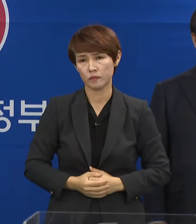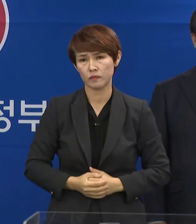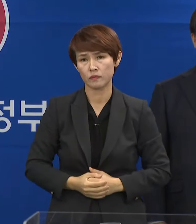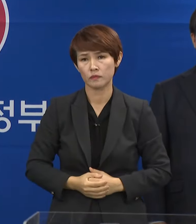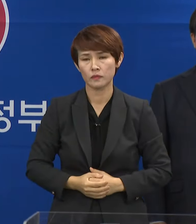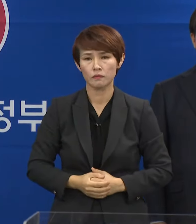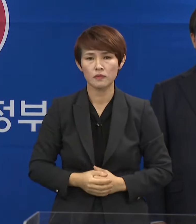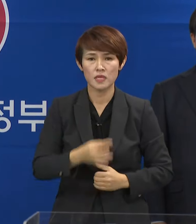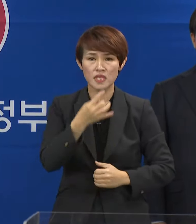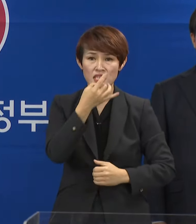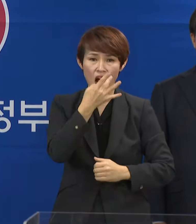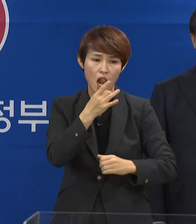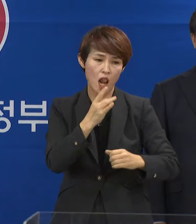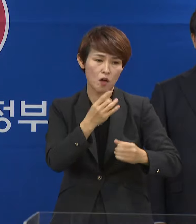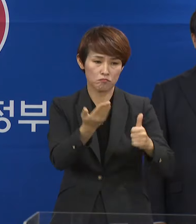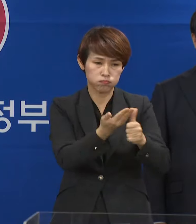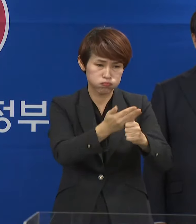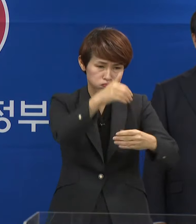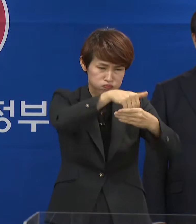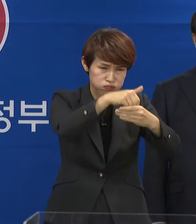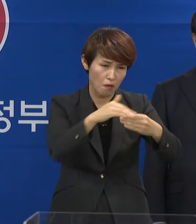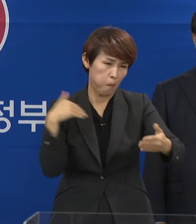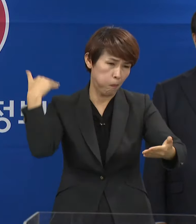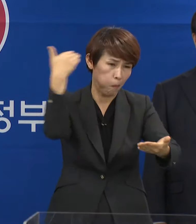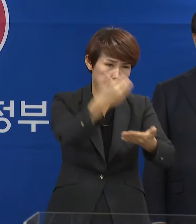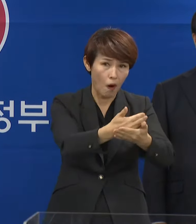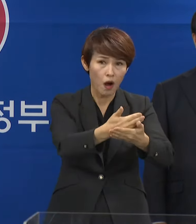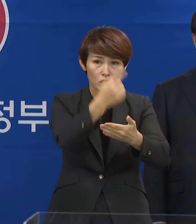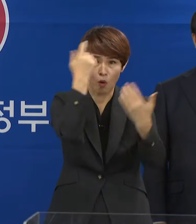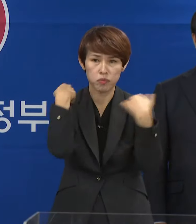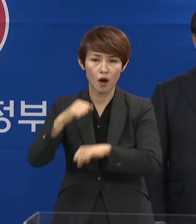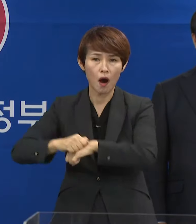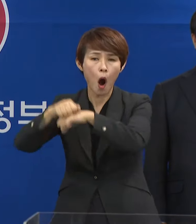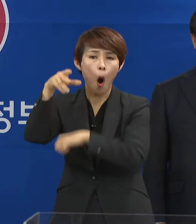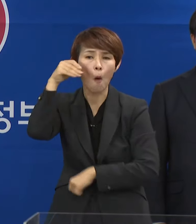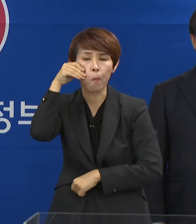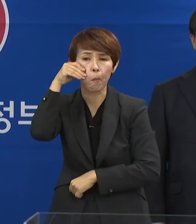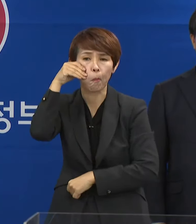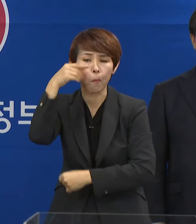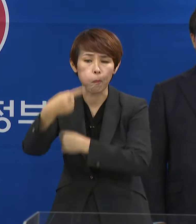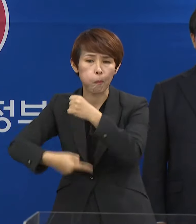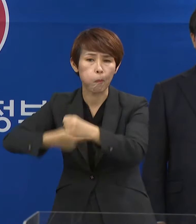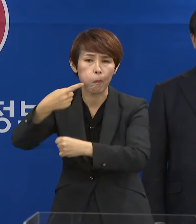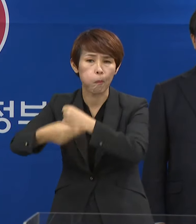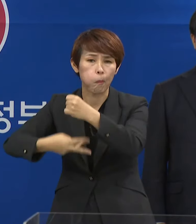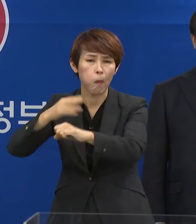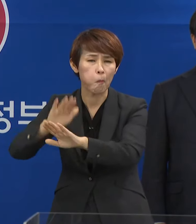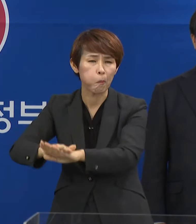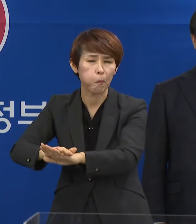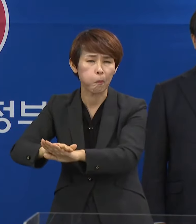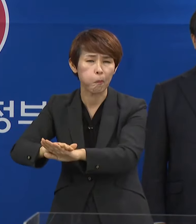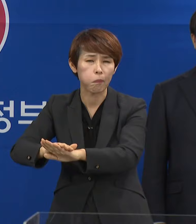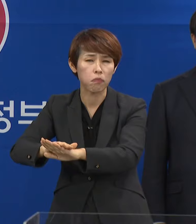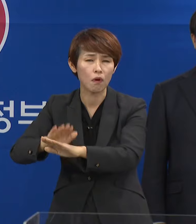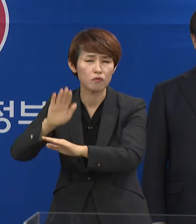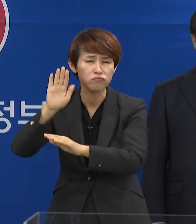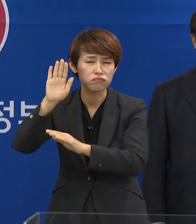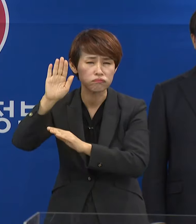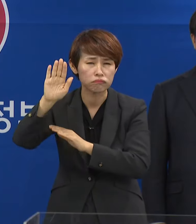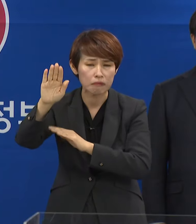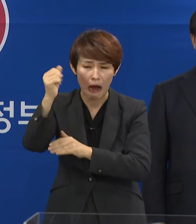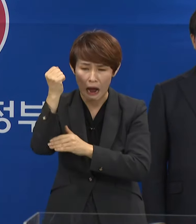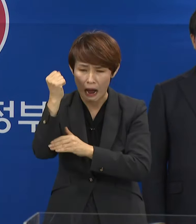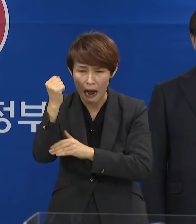과잉 생산된 쌀을 정부 창고에 수년간 보관하다가 5분의 1, 10분의 1도 안 되는